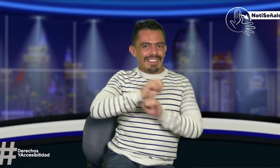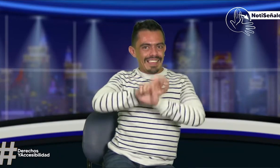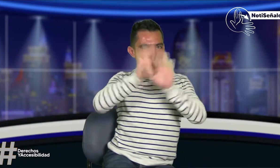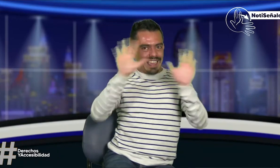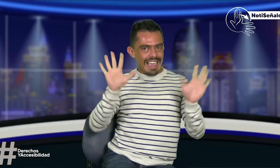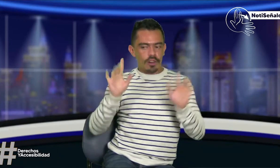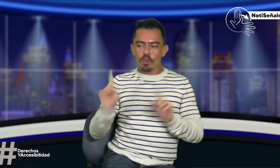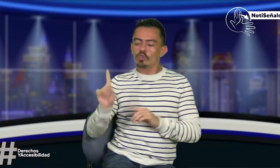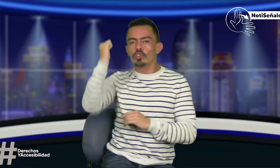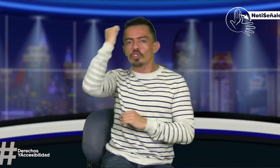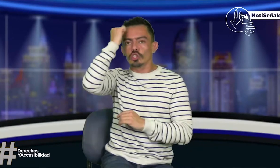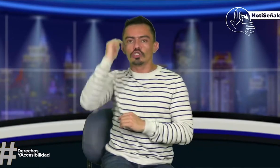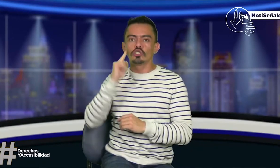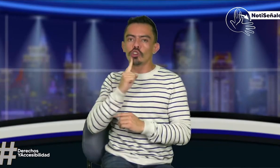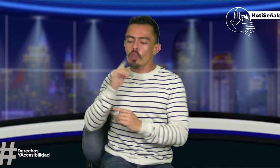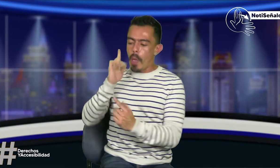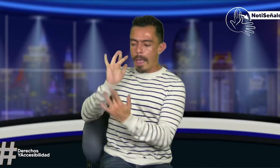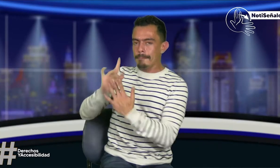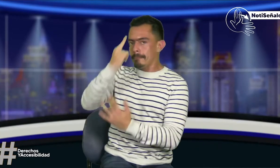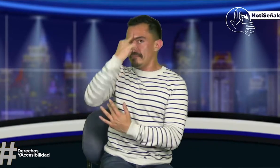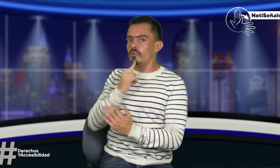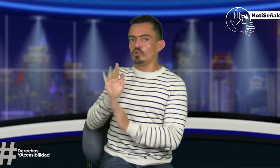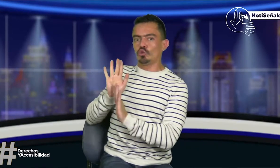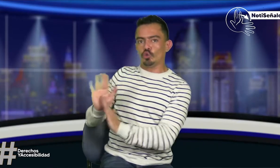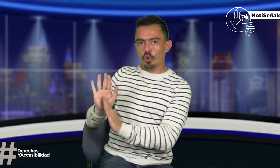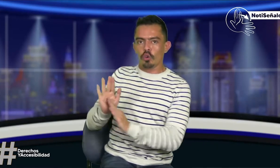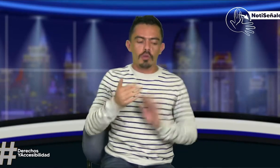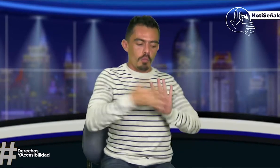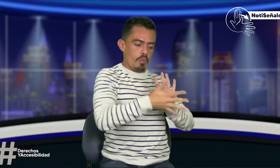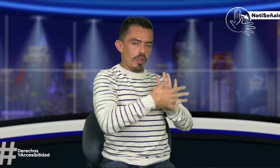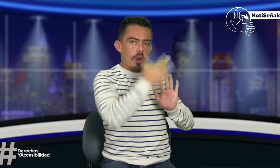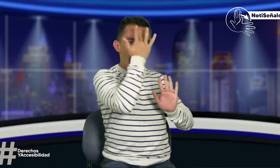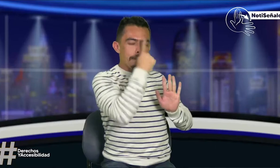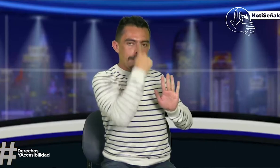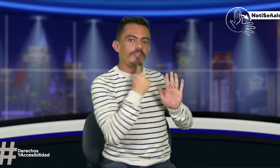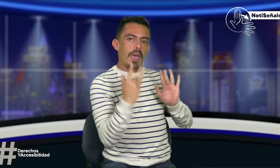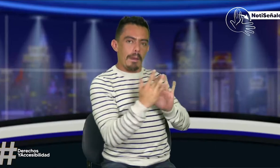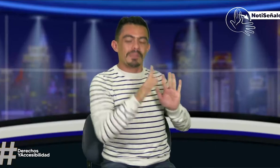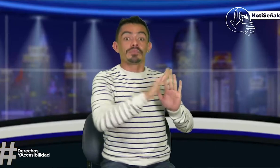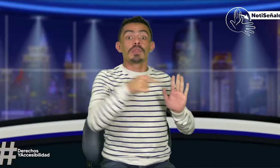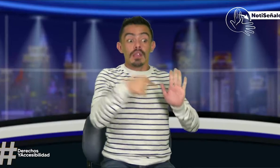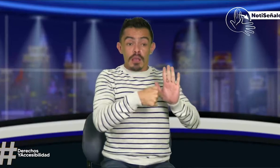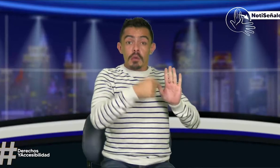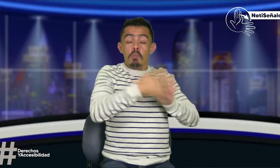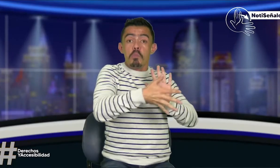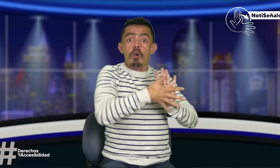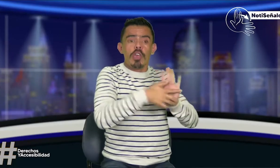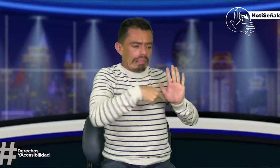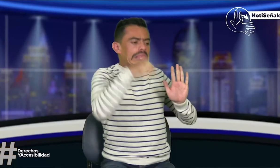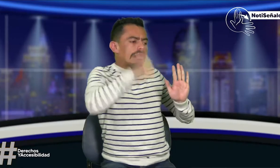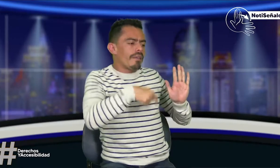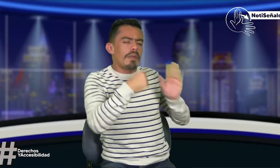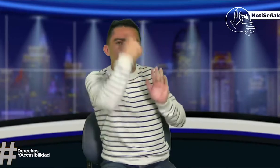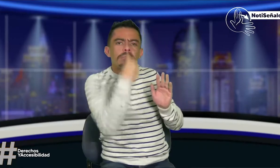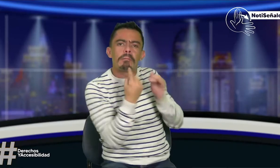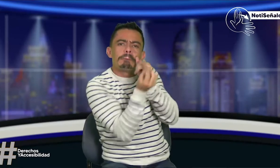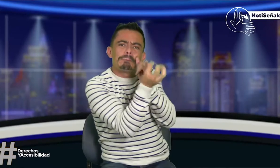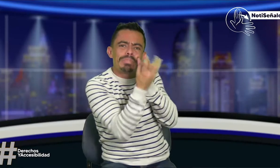lingüístico, es importante dar claridad a estos temas, porque el docente sordo es diferente al modelo lingüístico, ¿cuál es el perfil de cada uno?